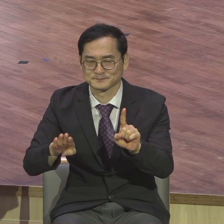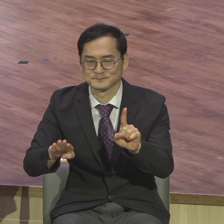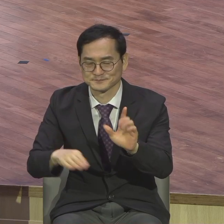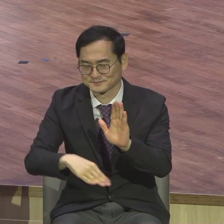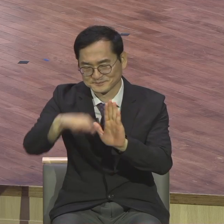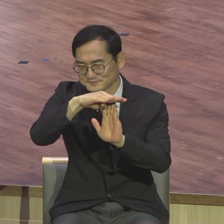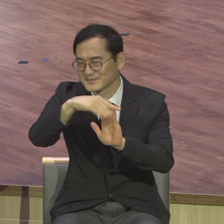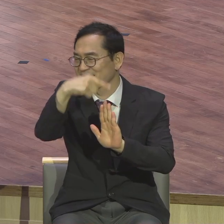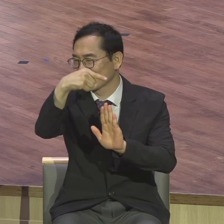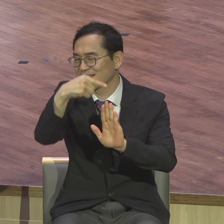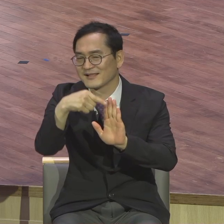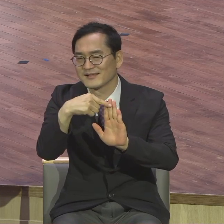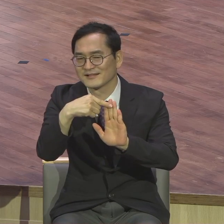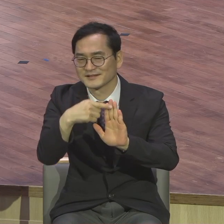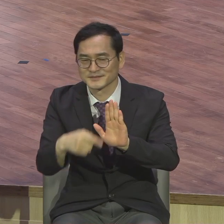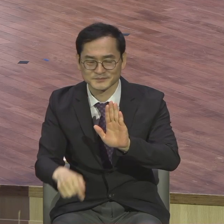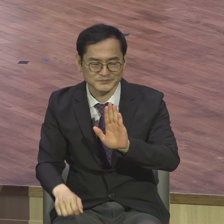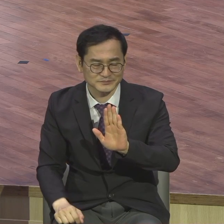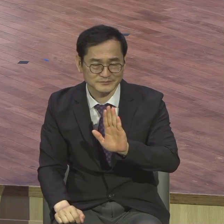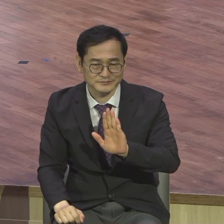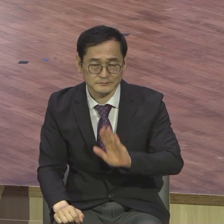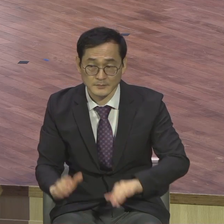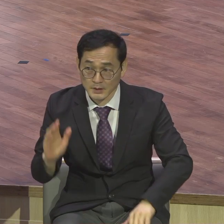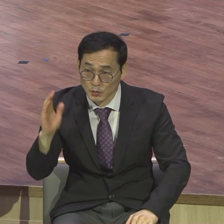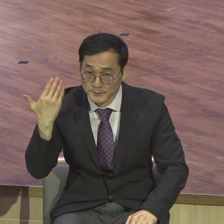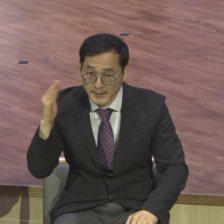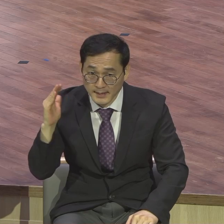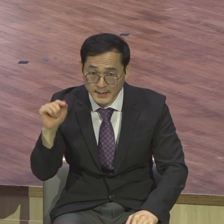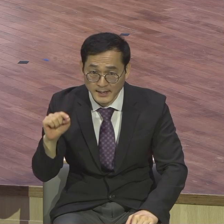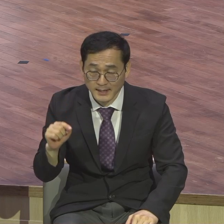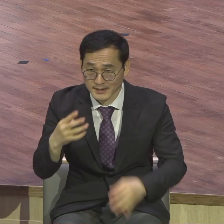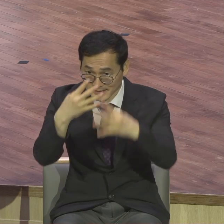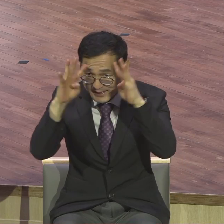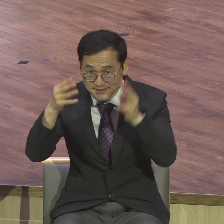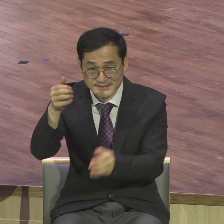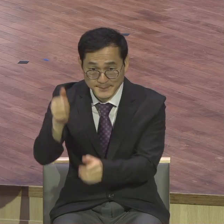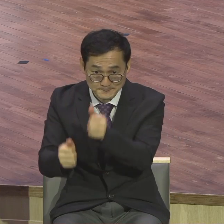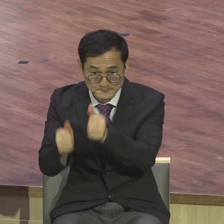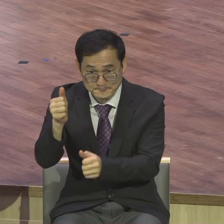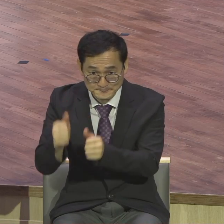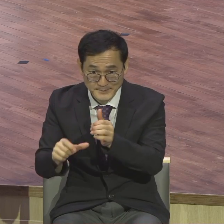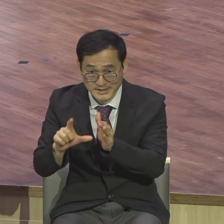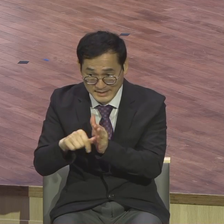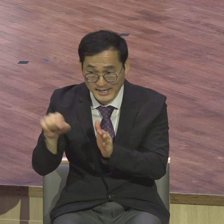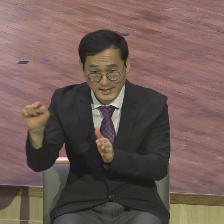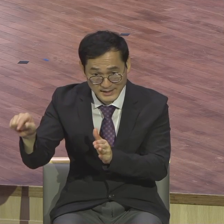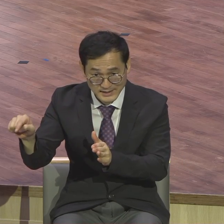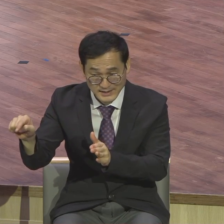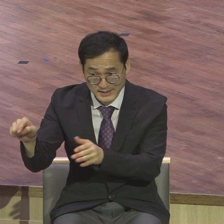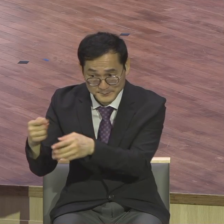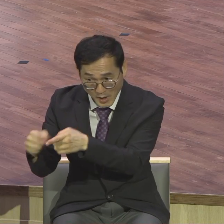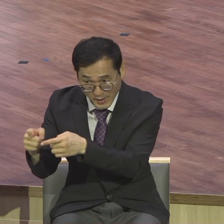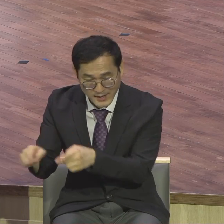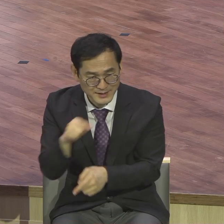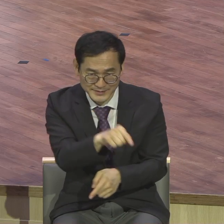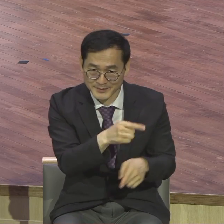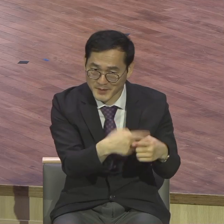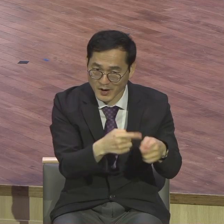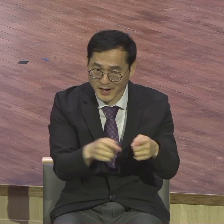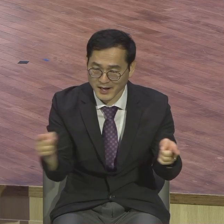요즘 우리나라 대입 수능 시험도 절대평가와 상대평가를 병영을 하고